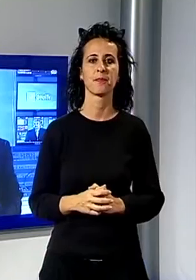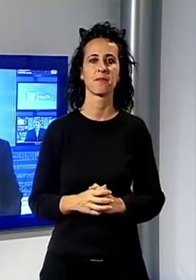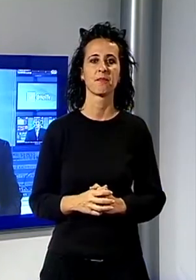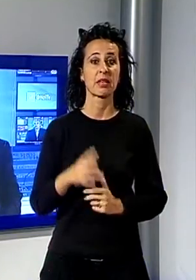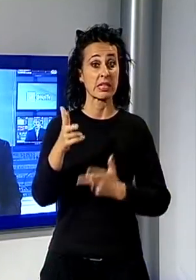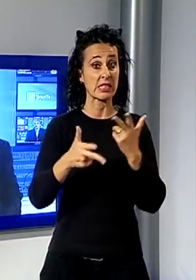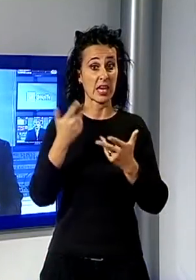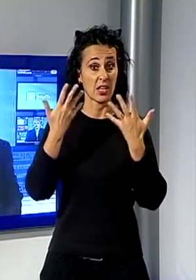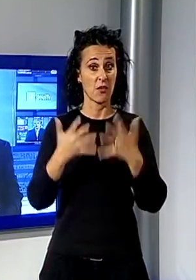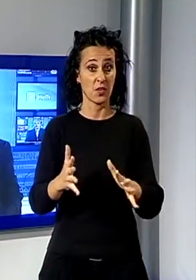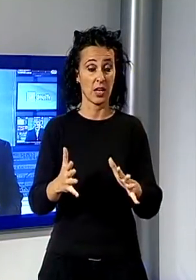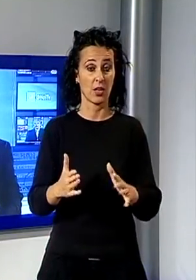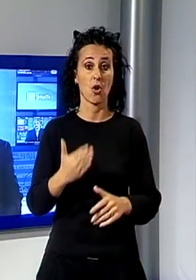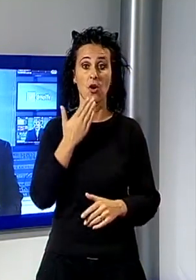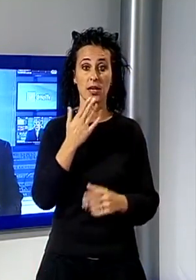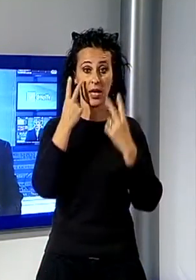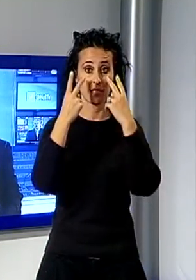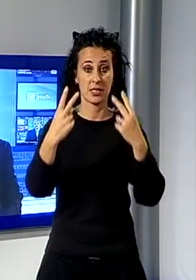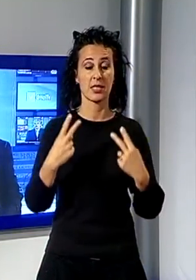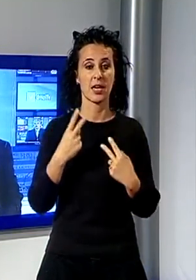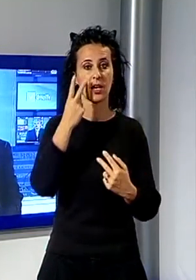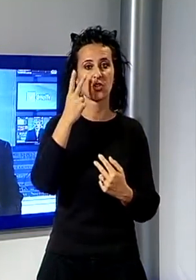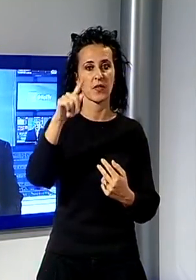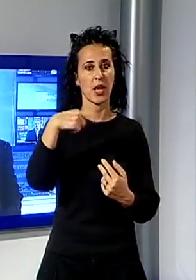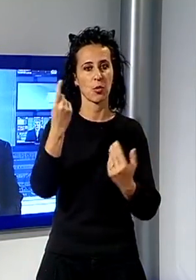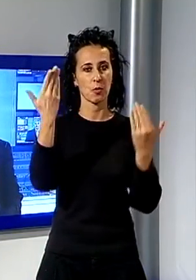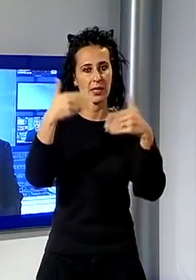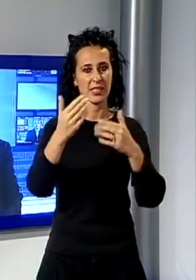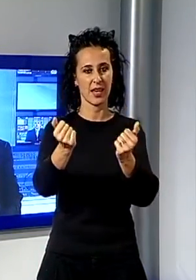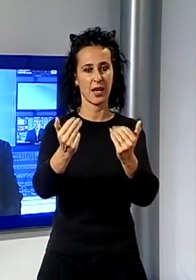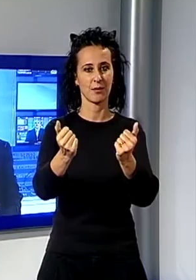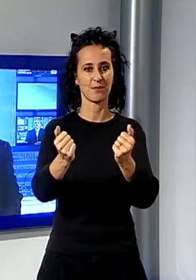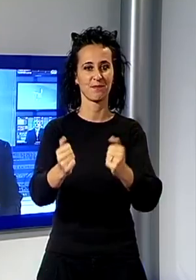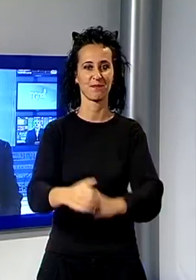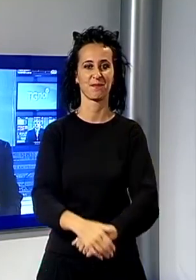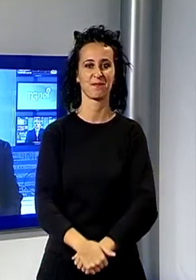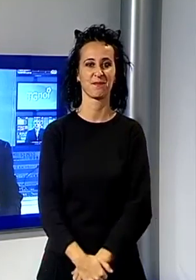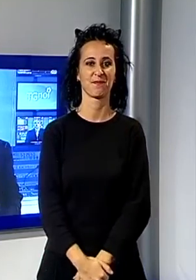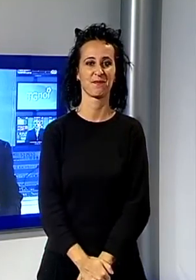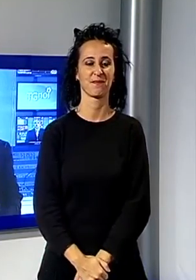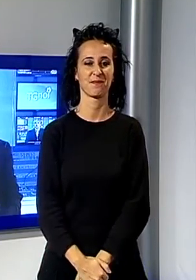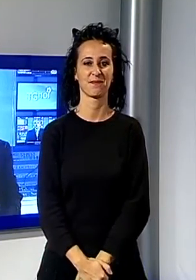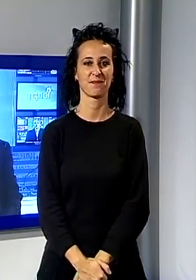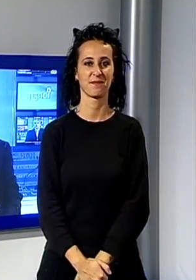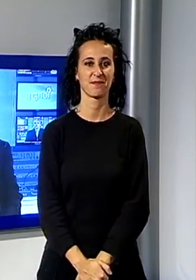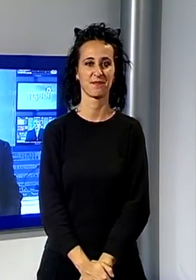tutto per quanto riguarda la prima parte del TG Noi, una breve pausa pubblicitaria e torniamo subito dopo con le notizie sportive.